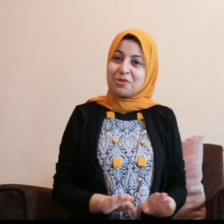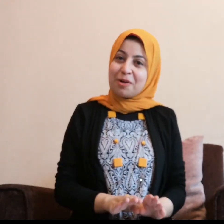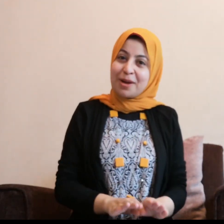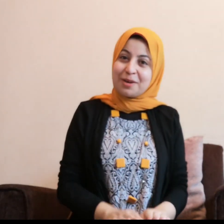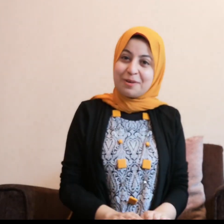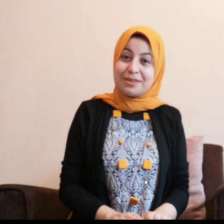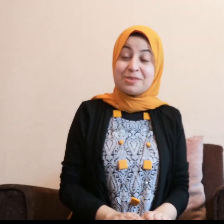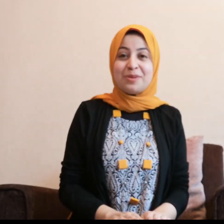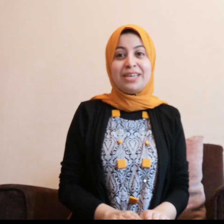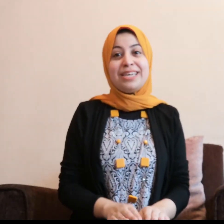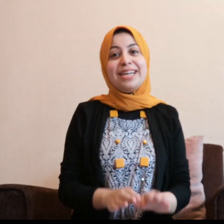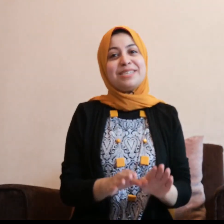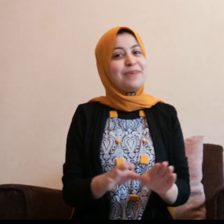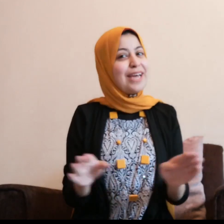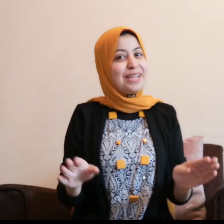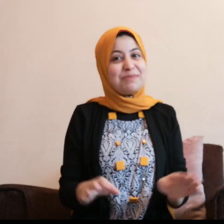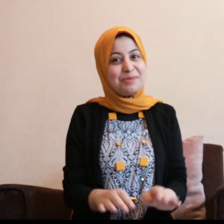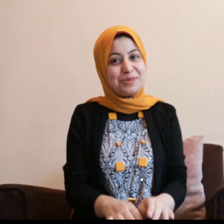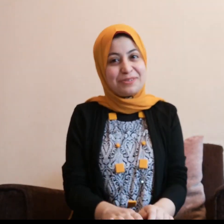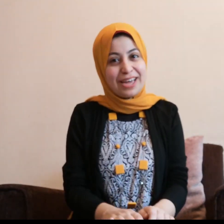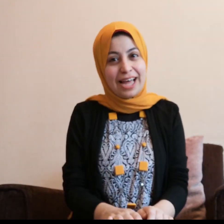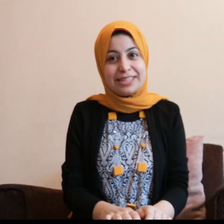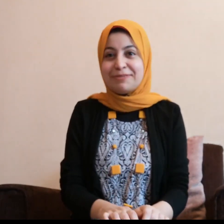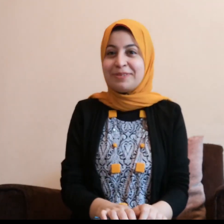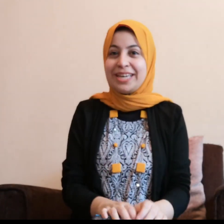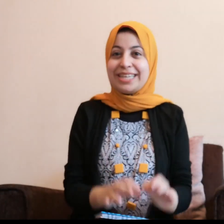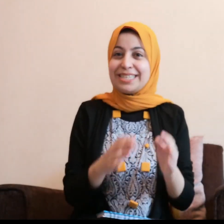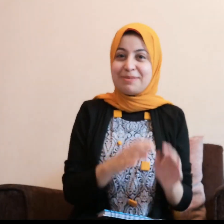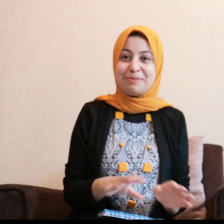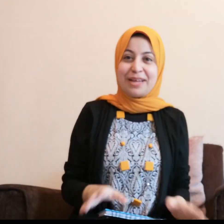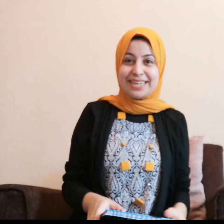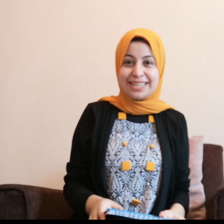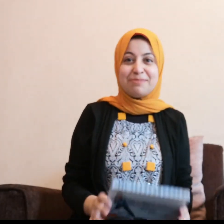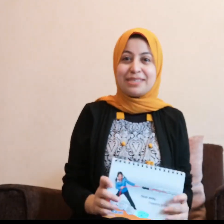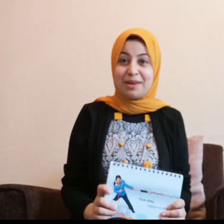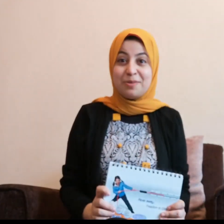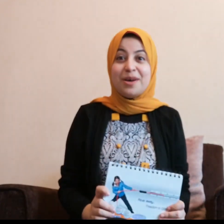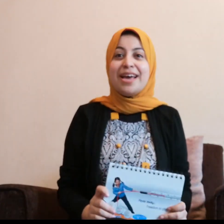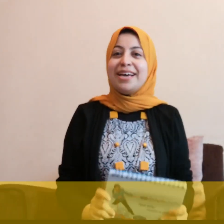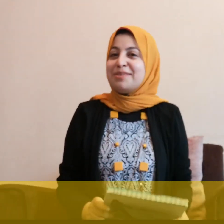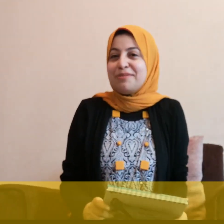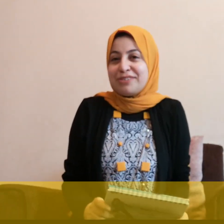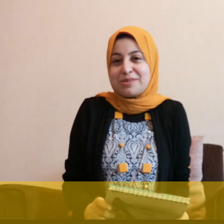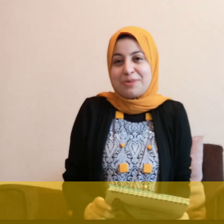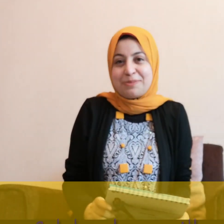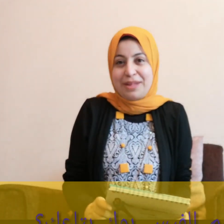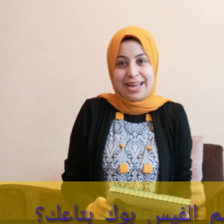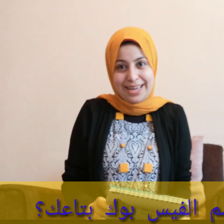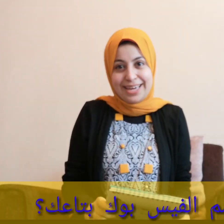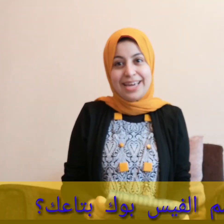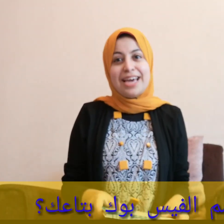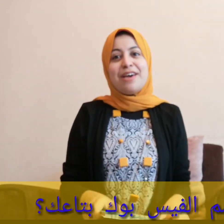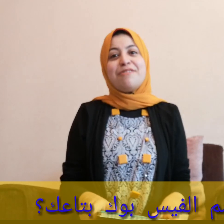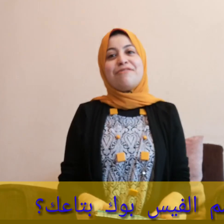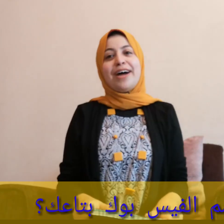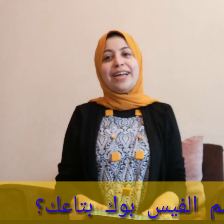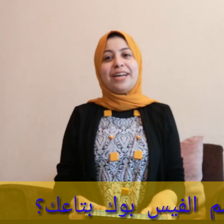اشهرة معنا خالص واللي لاسب ايه حتى ما بيشوف ايه حتى تبدو زمن بتاعنا ده تسألوك اسم الفيسبوك بتاع ايه فاحنا